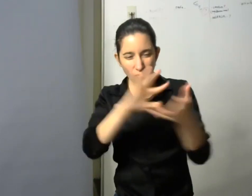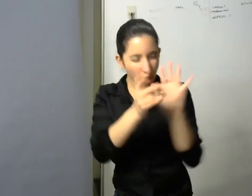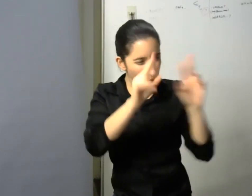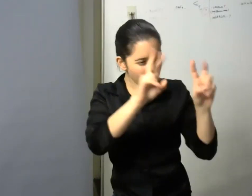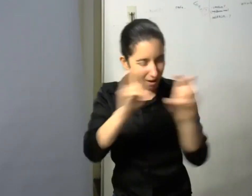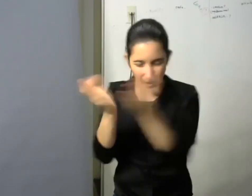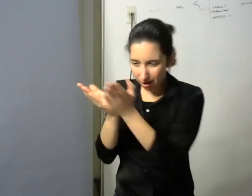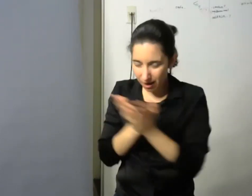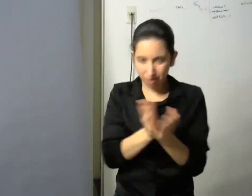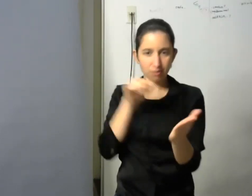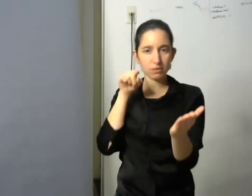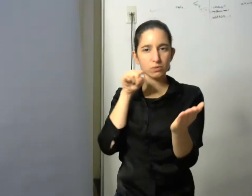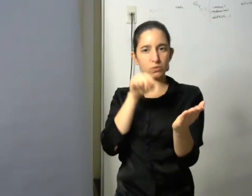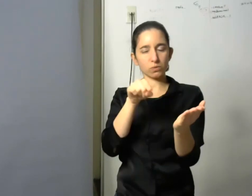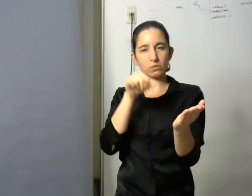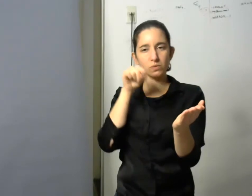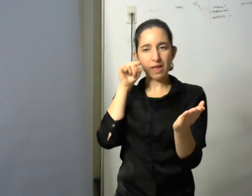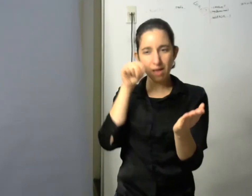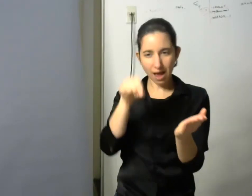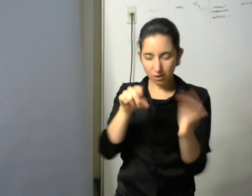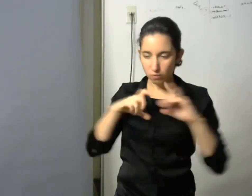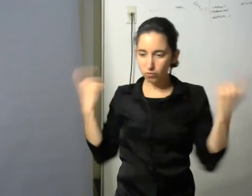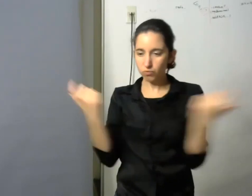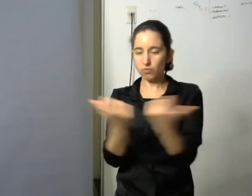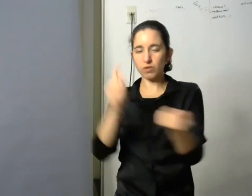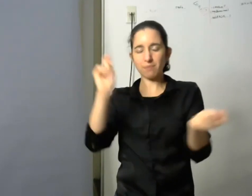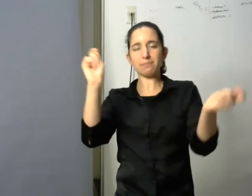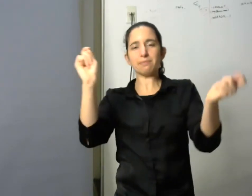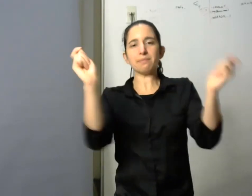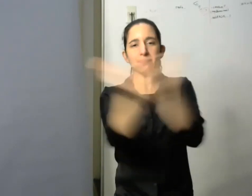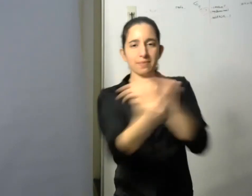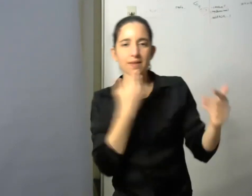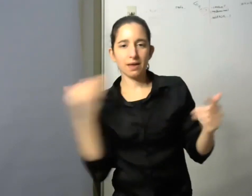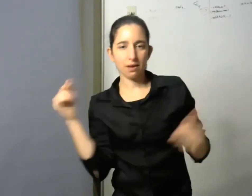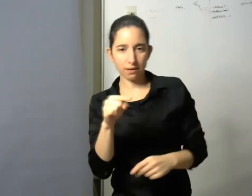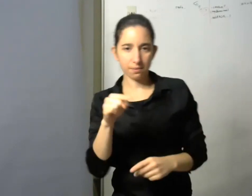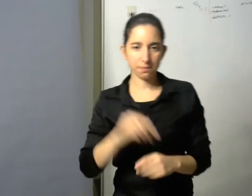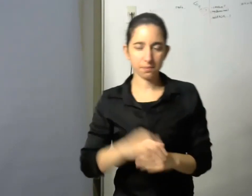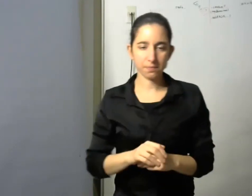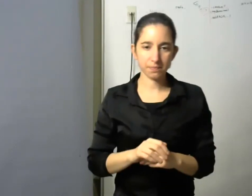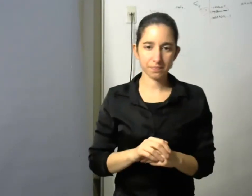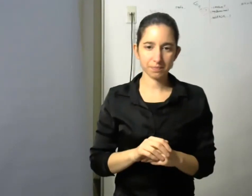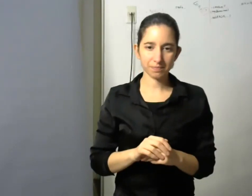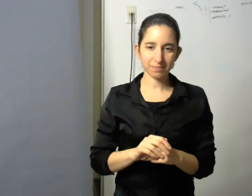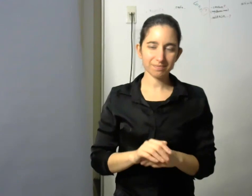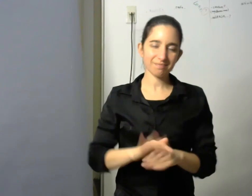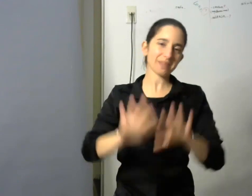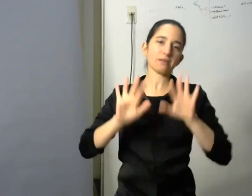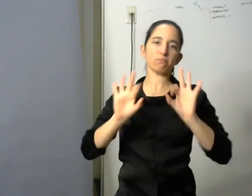permitir generar transformaciones sociales que buscamos siempre así que eso era mi intervención